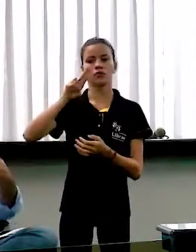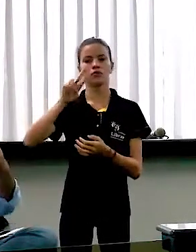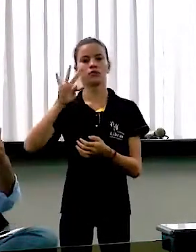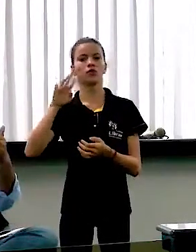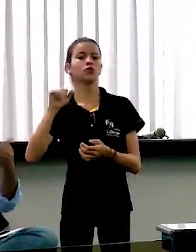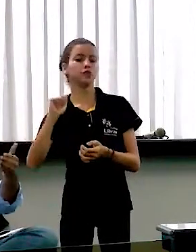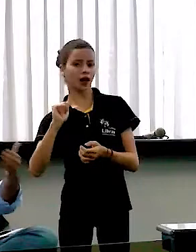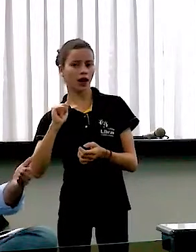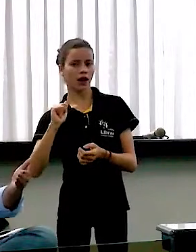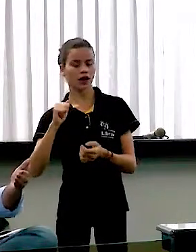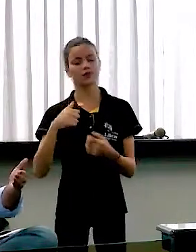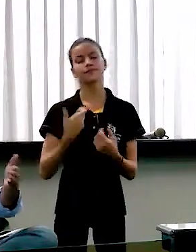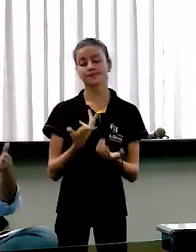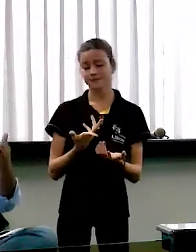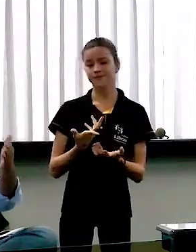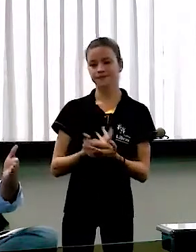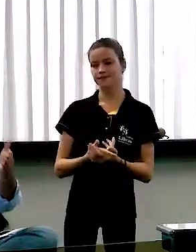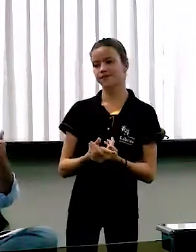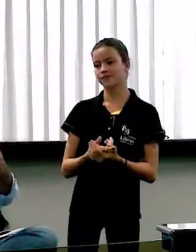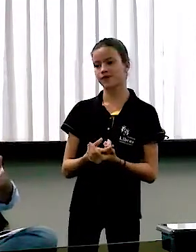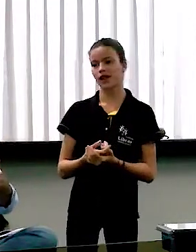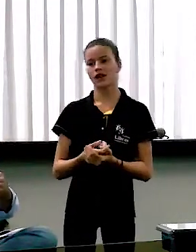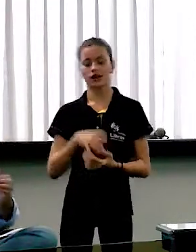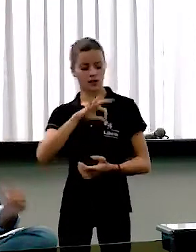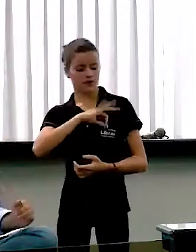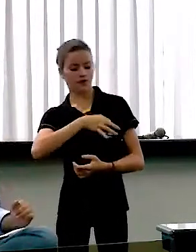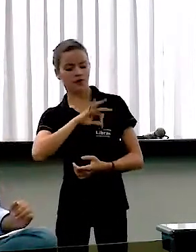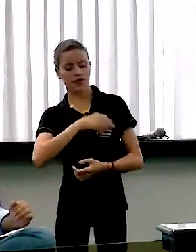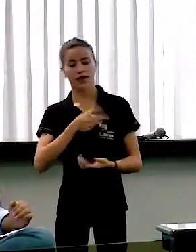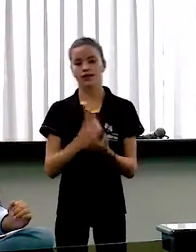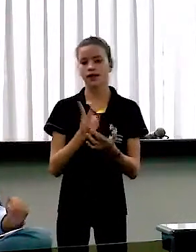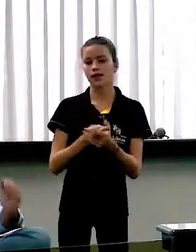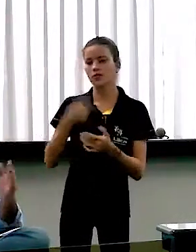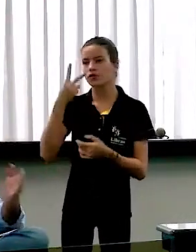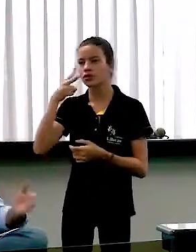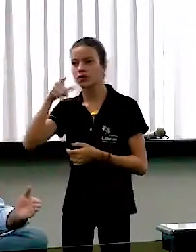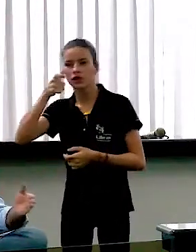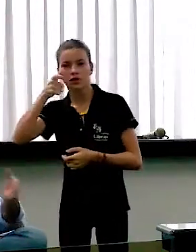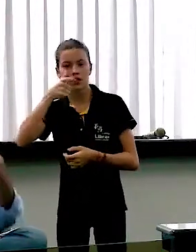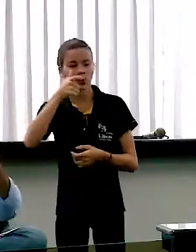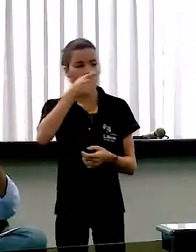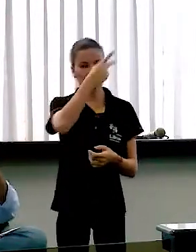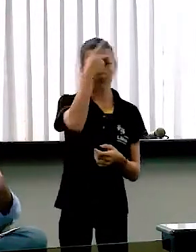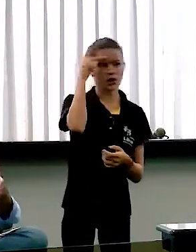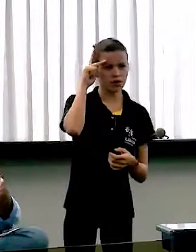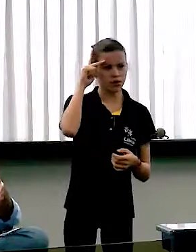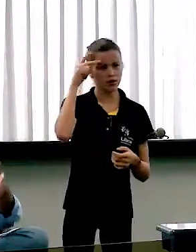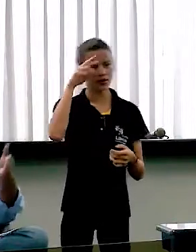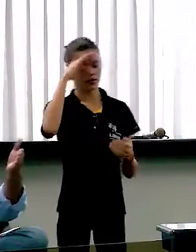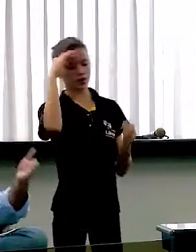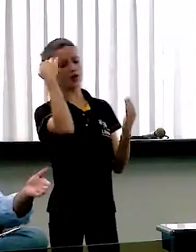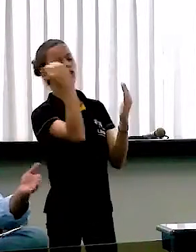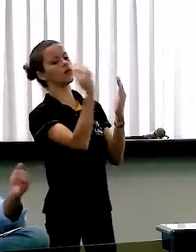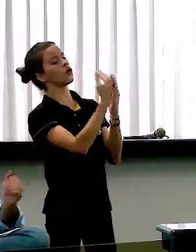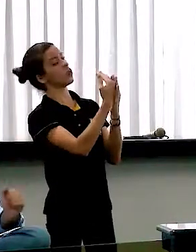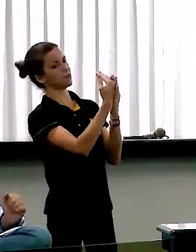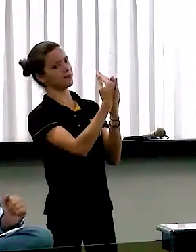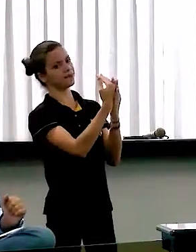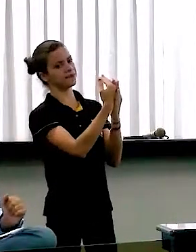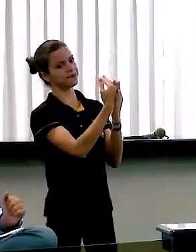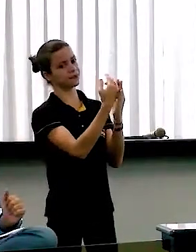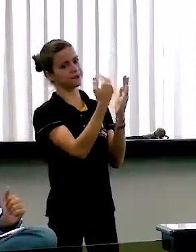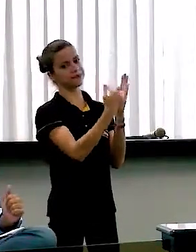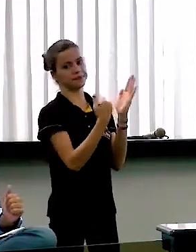MP vai ver caso a caso, se for, para aplicar alguma penalidade àquele cidadão que está descumprindo e estando